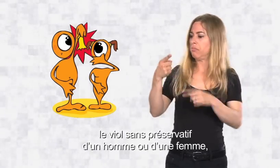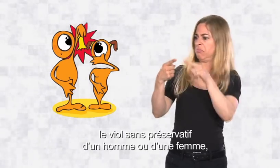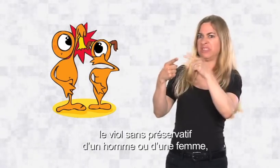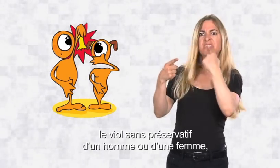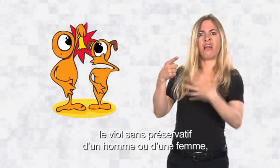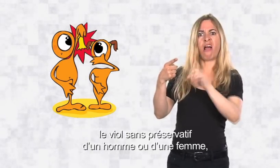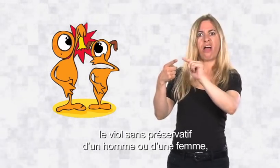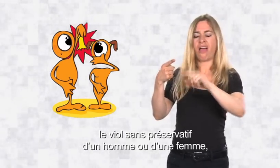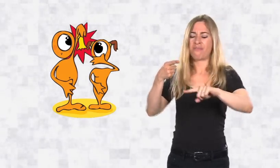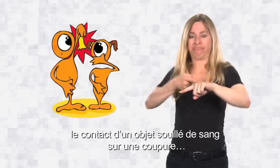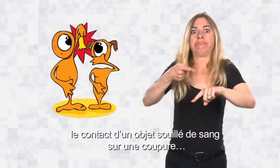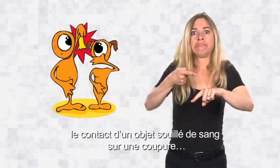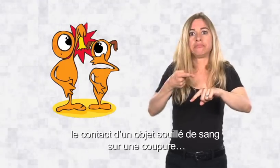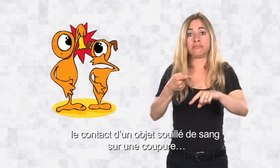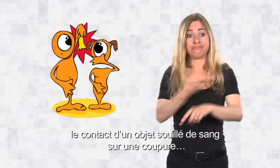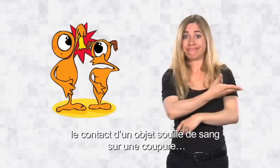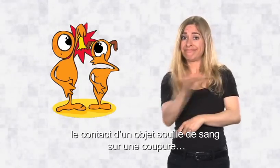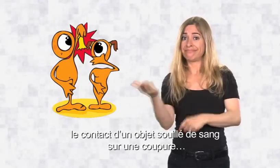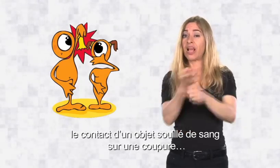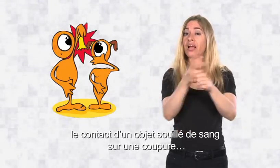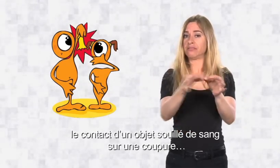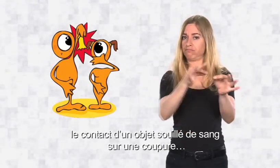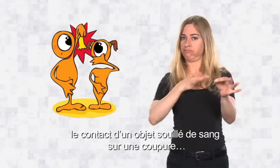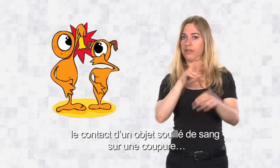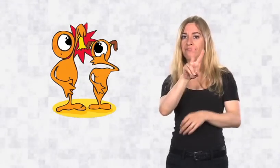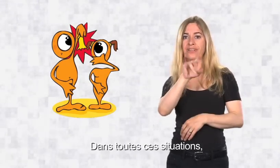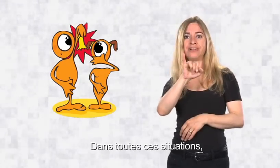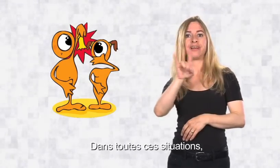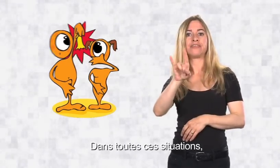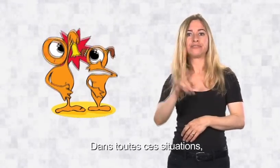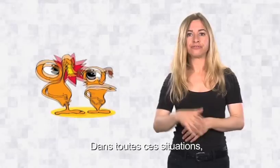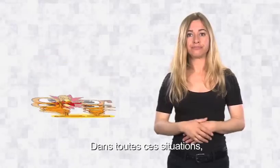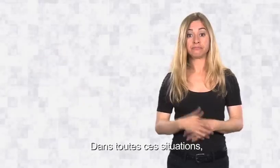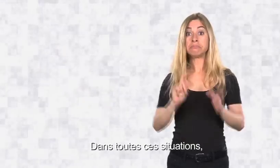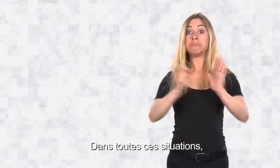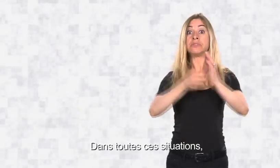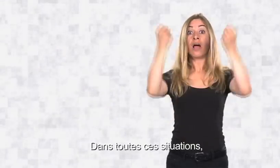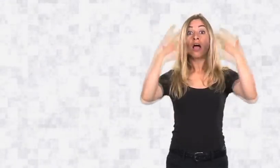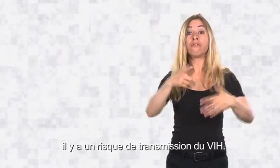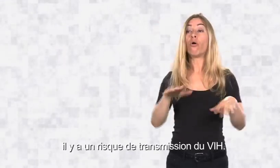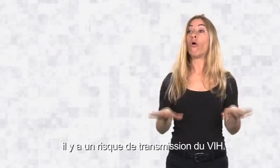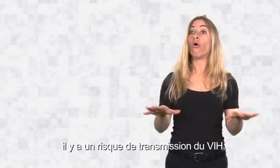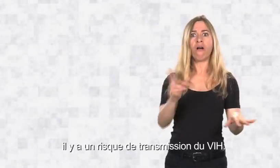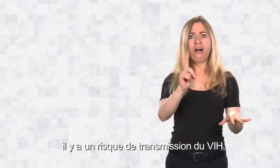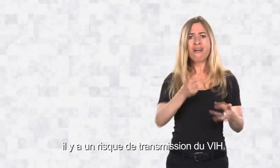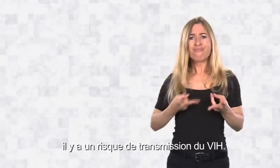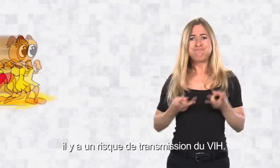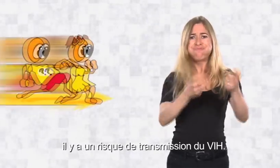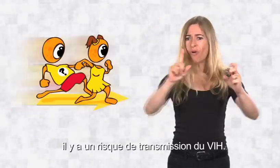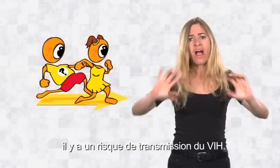le contact d'un objet souillé de sang sur une coupure. Dans toutes ces situations, il y a un risque de transmission du VIH. Réagissez très vite.